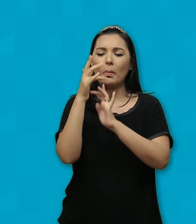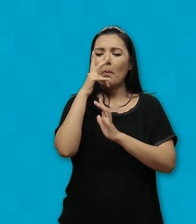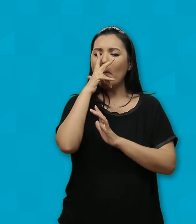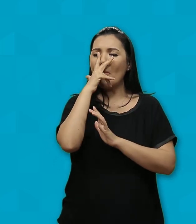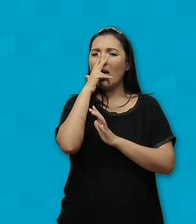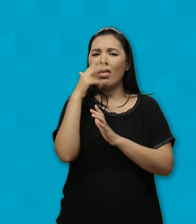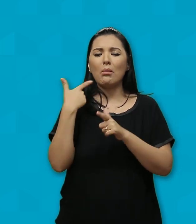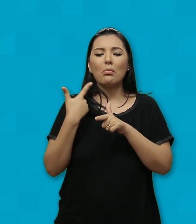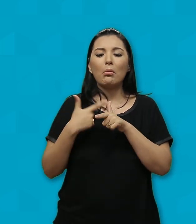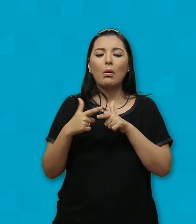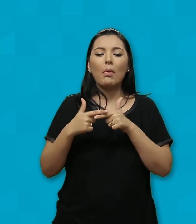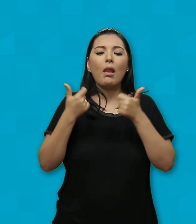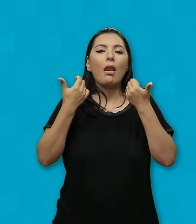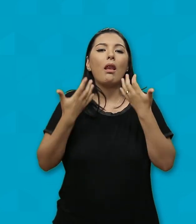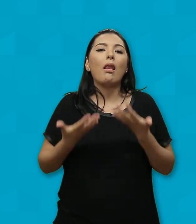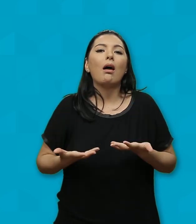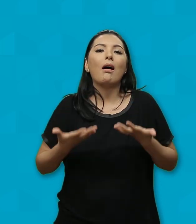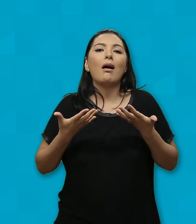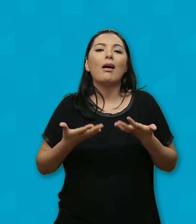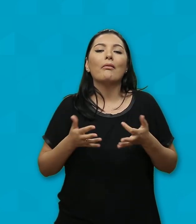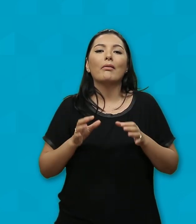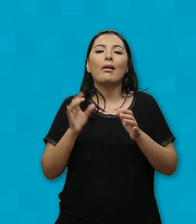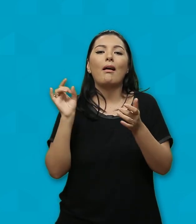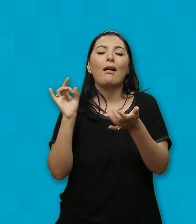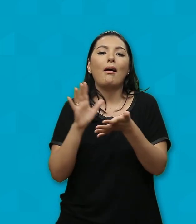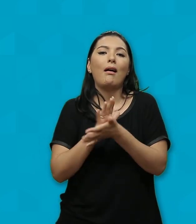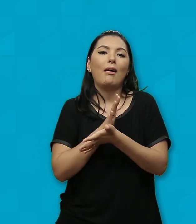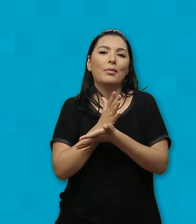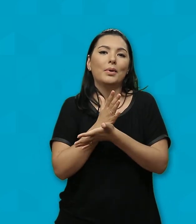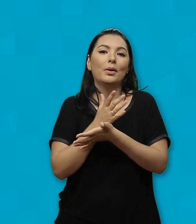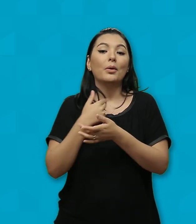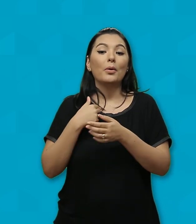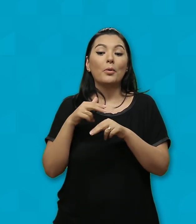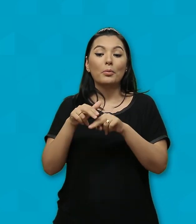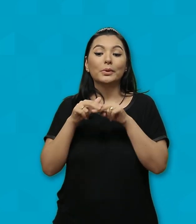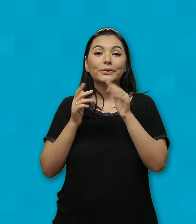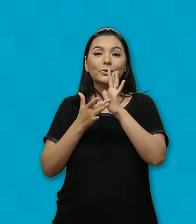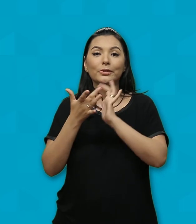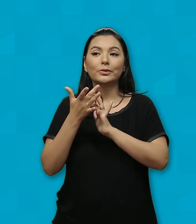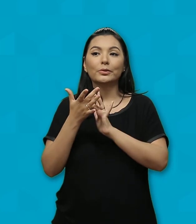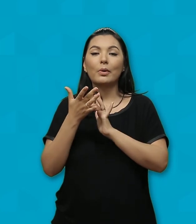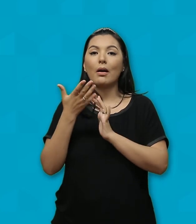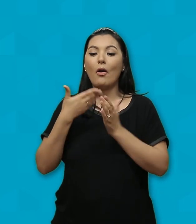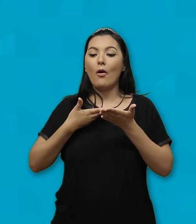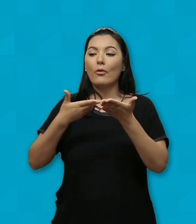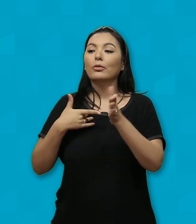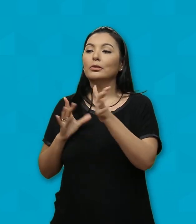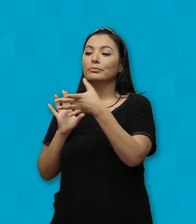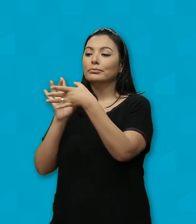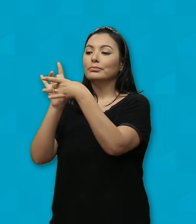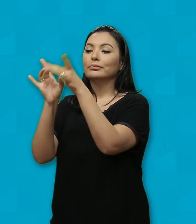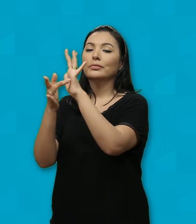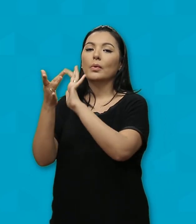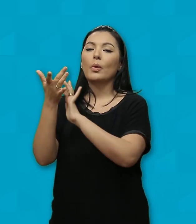pequeno Por isso Ele nos convida Para nos achegarmos a Ele Para assim encontrar descanso